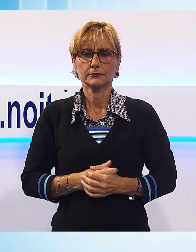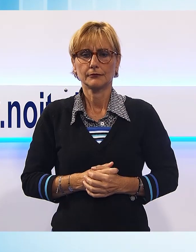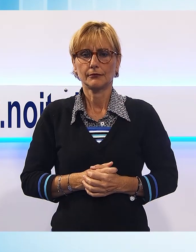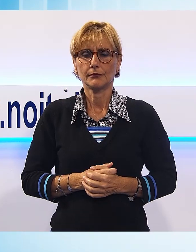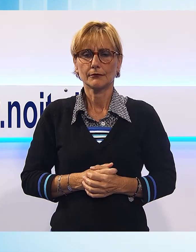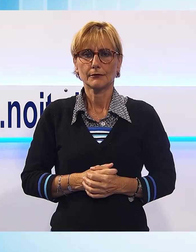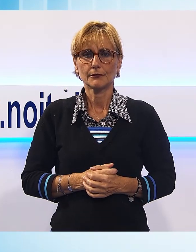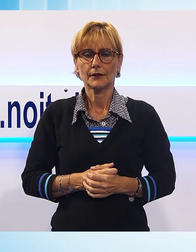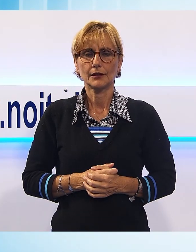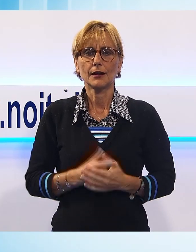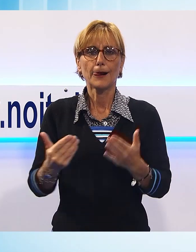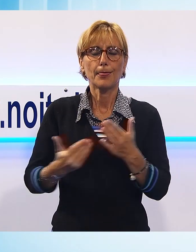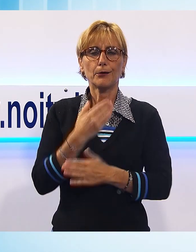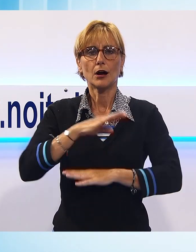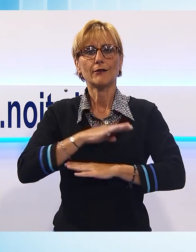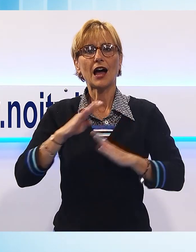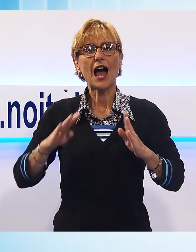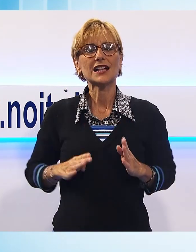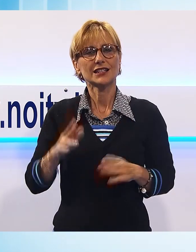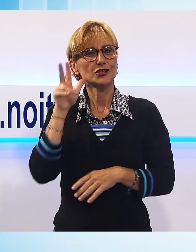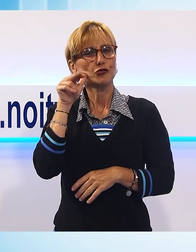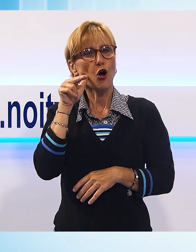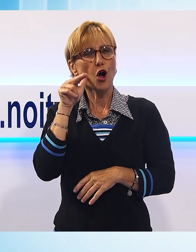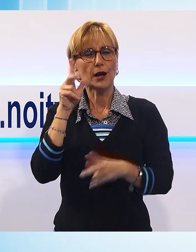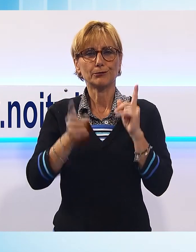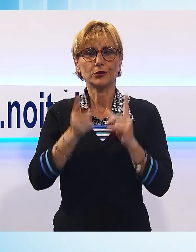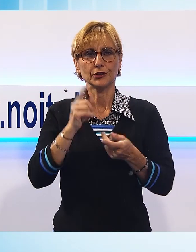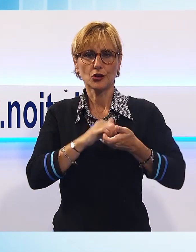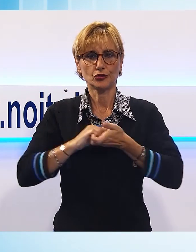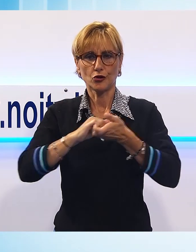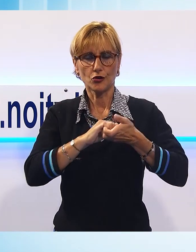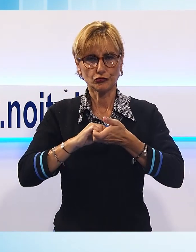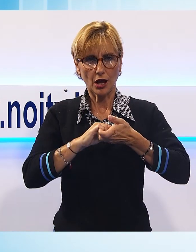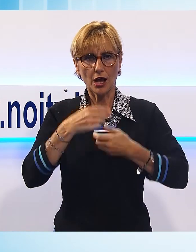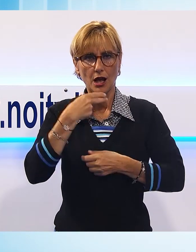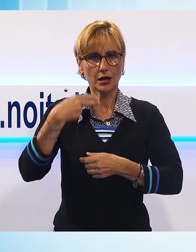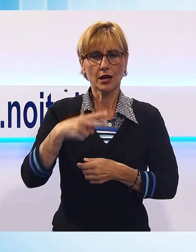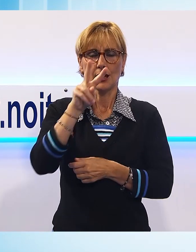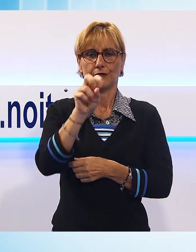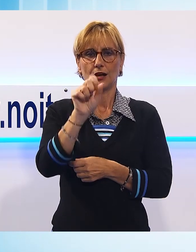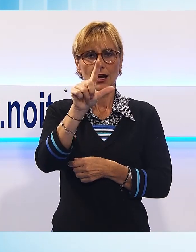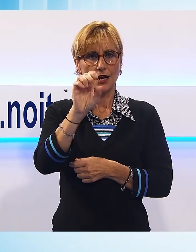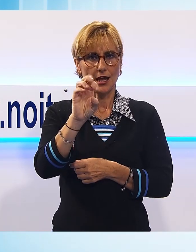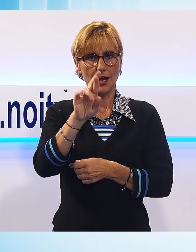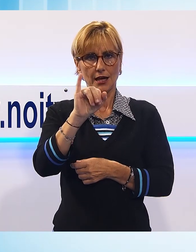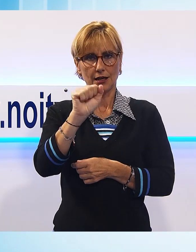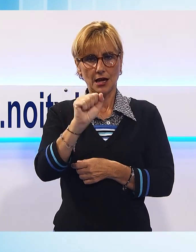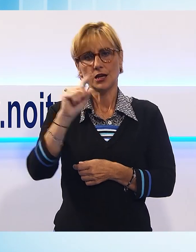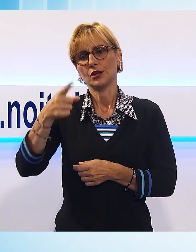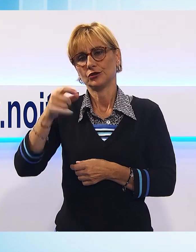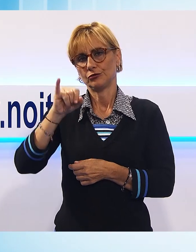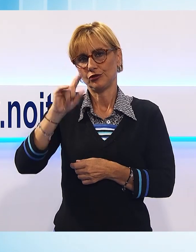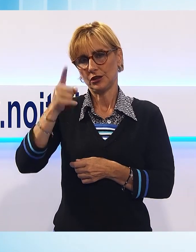La nuova assessora alle politiche sociali del Comune di Lucca è Valeria Giglioli. Rimane invece completamente